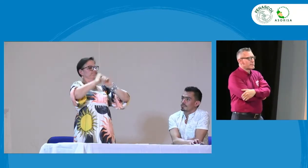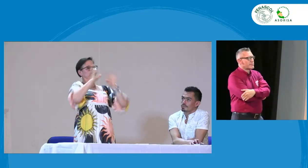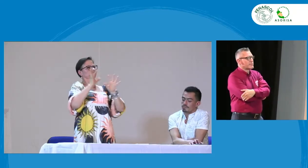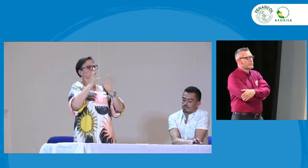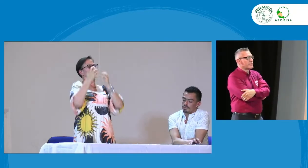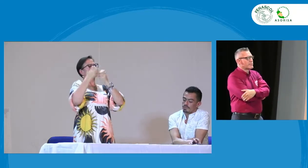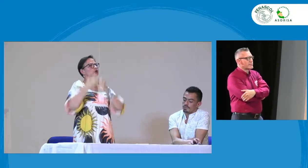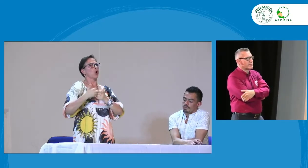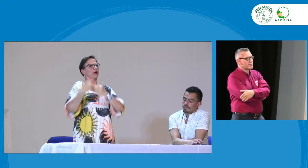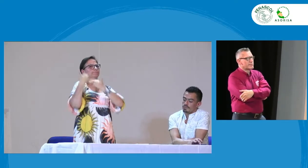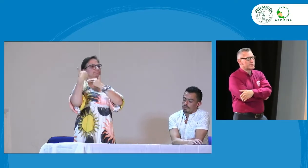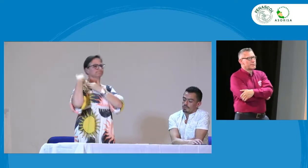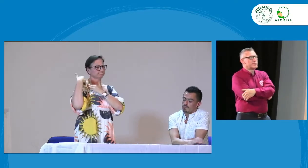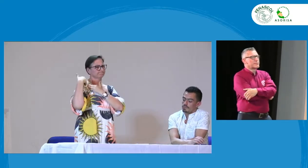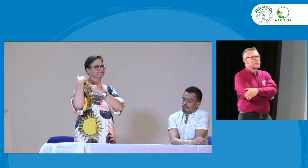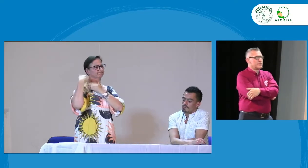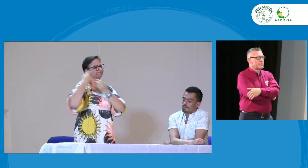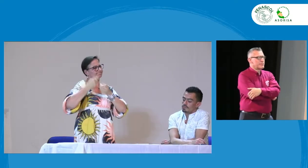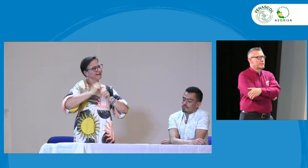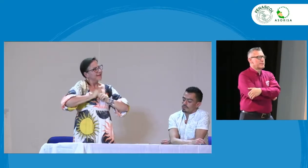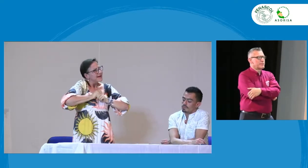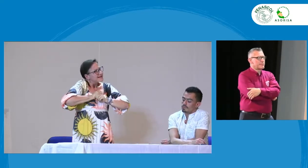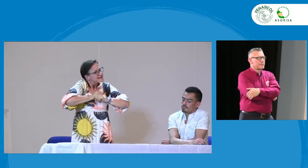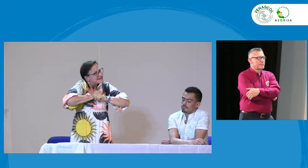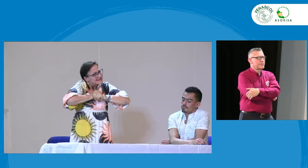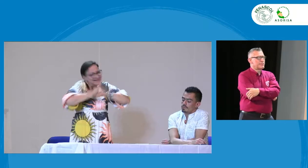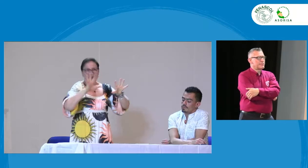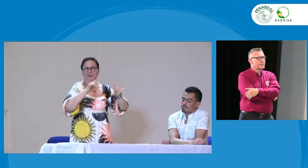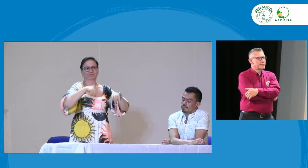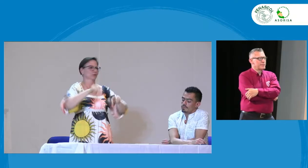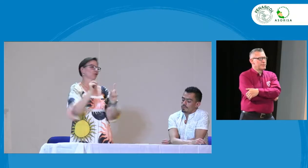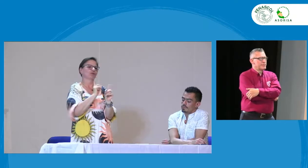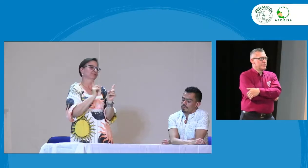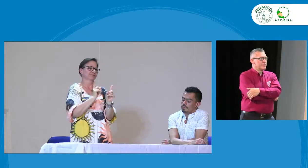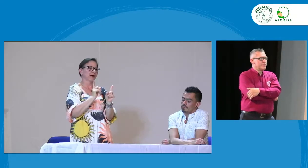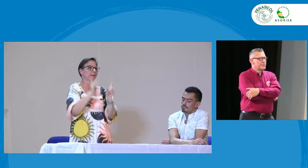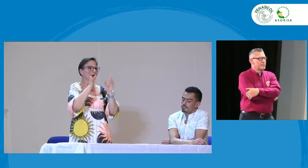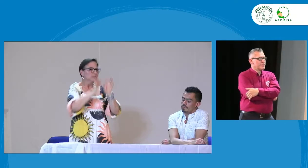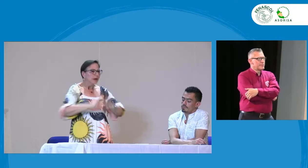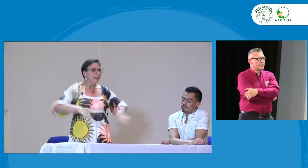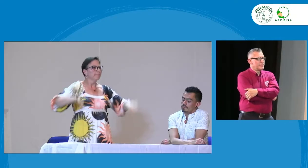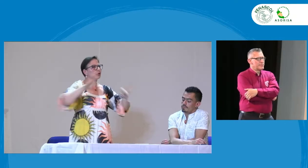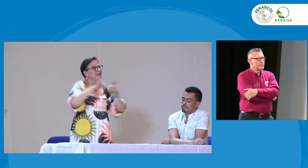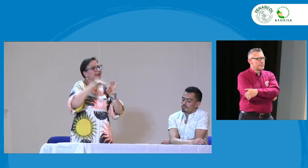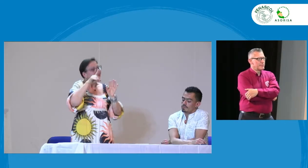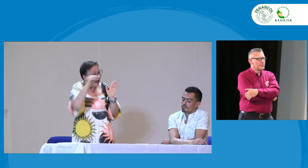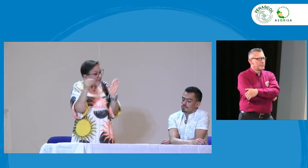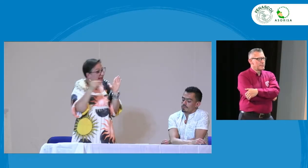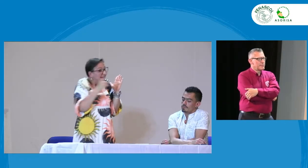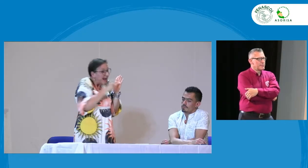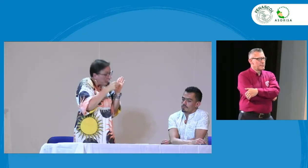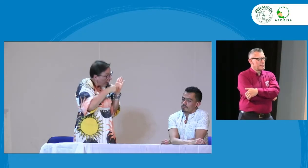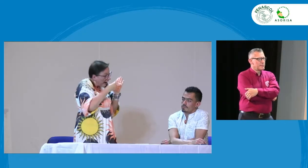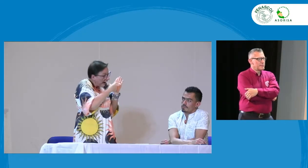todo establecer claridades sobre los perfiles y responsabilidades porque hasta ahora no tenemos